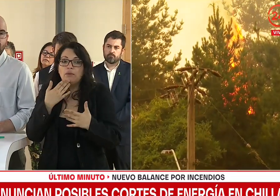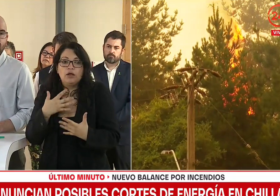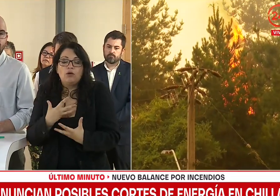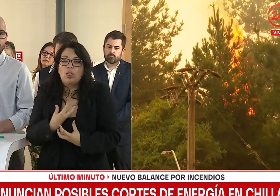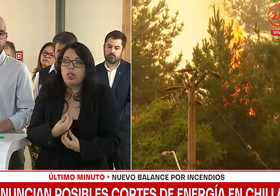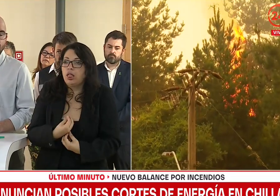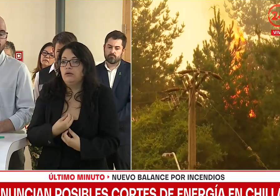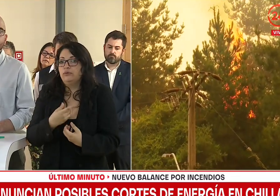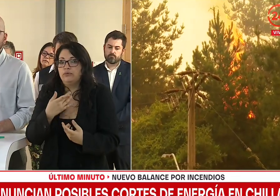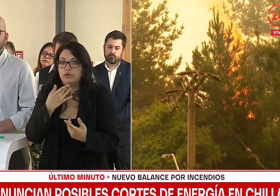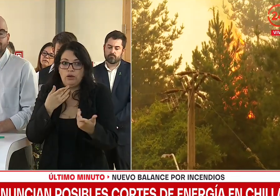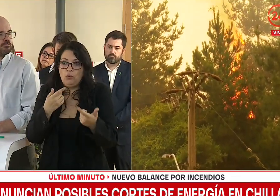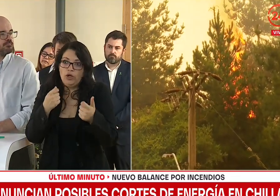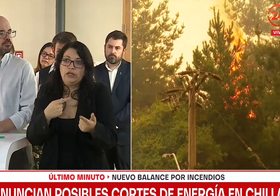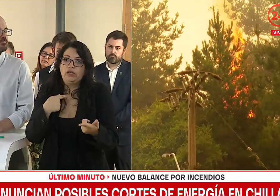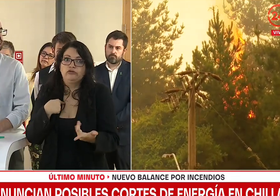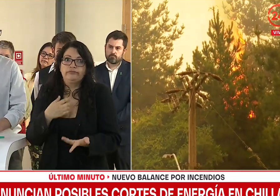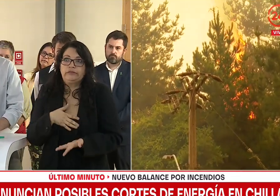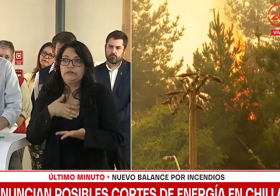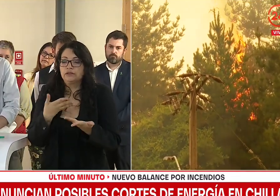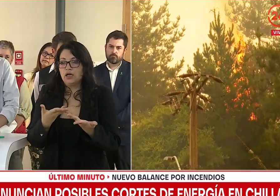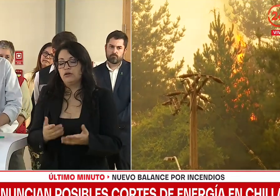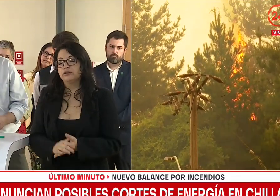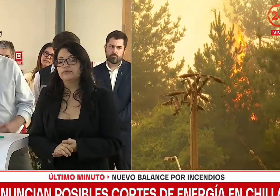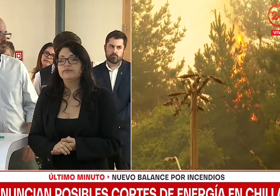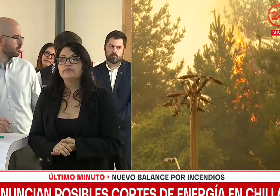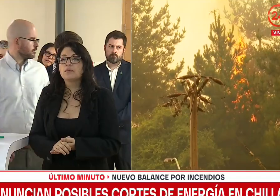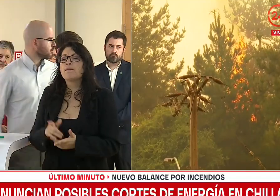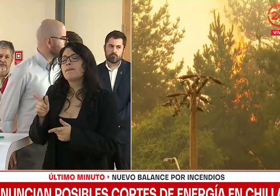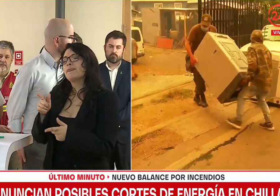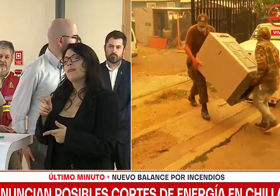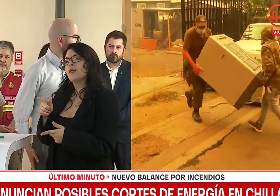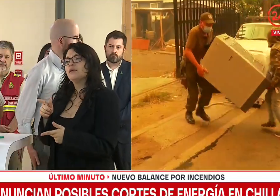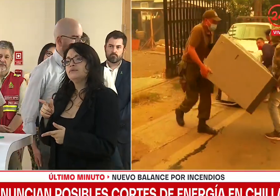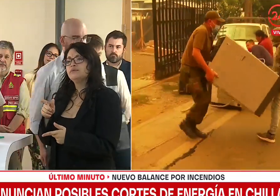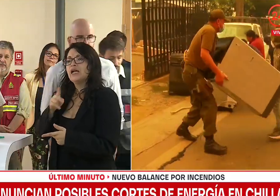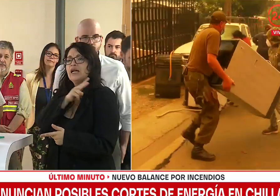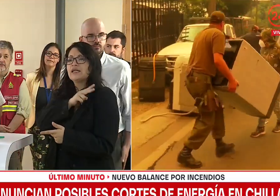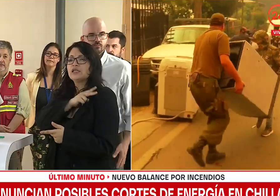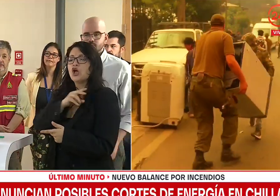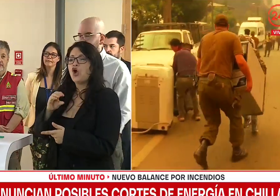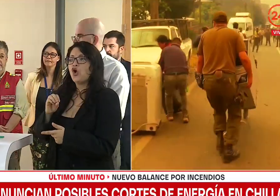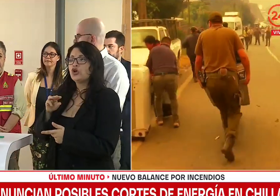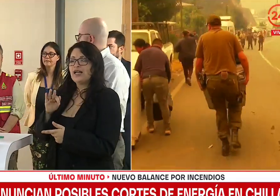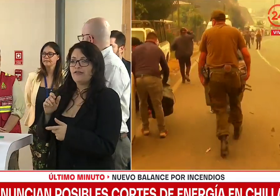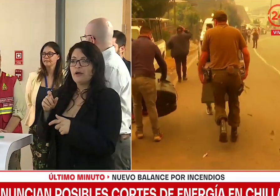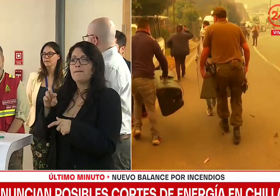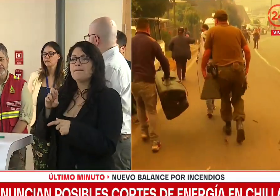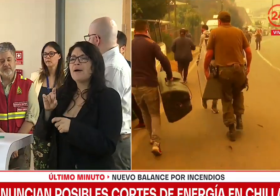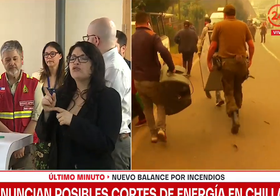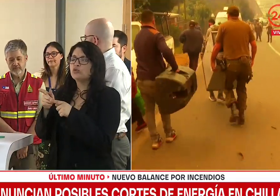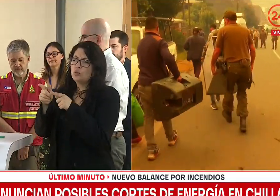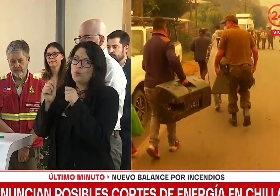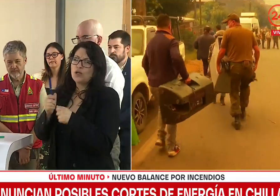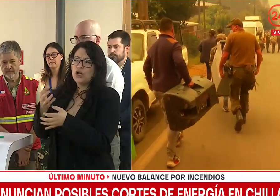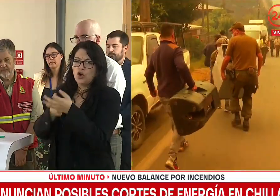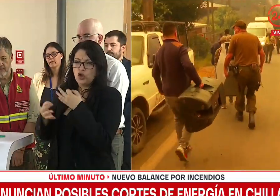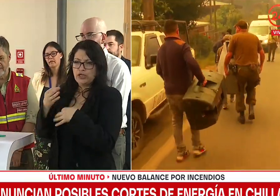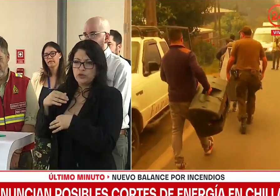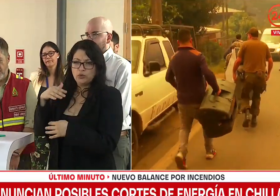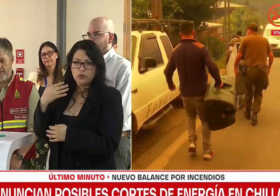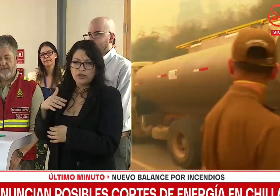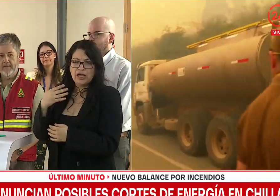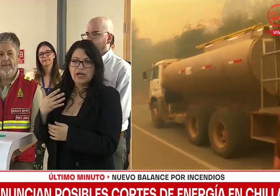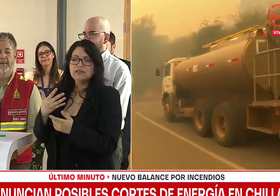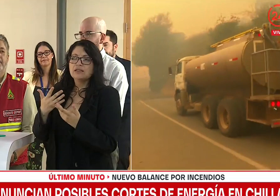pasando en estos momentos. Al gerente de prevención de CONAF, Pablo, si pudiera contarnos sobre la importancia